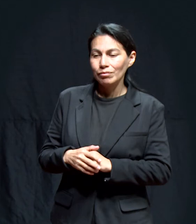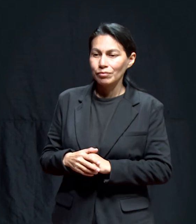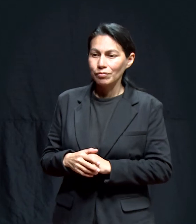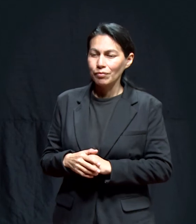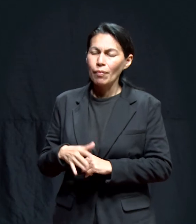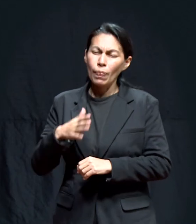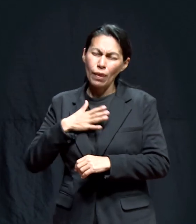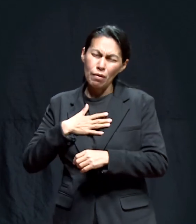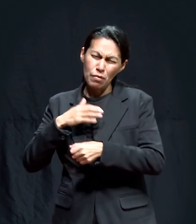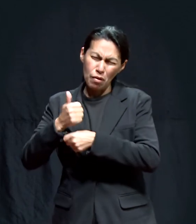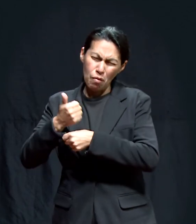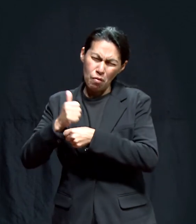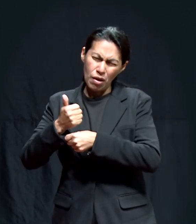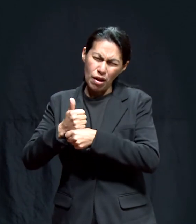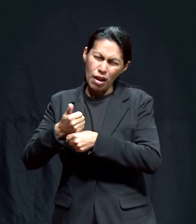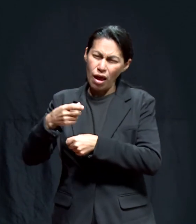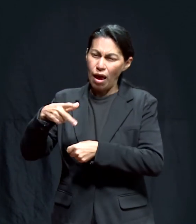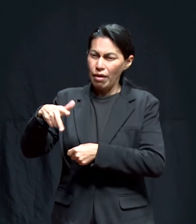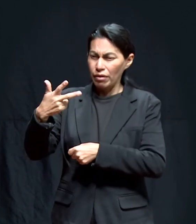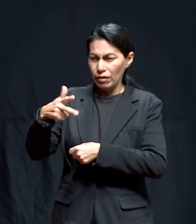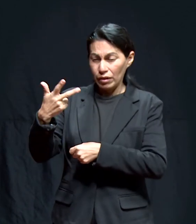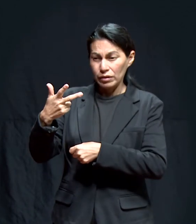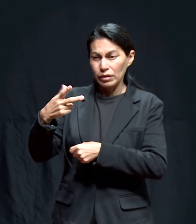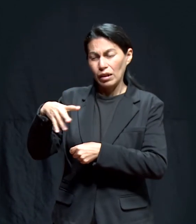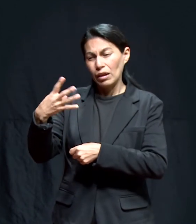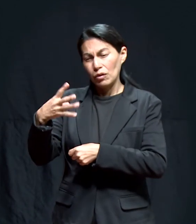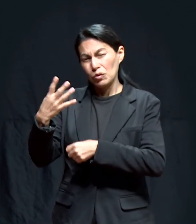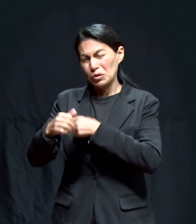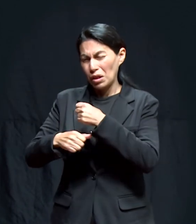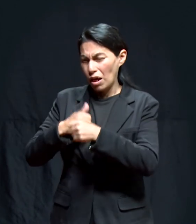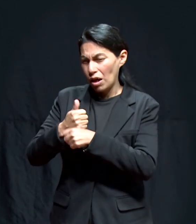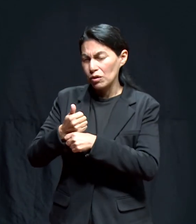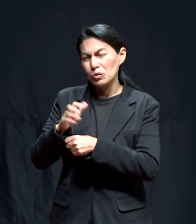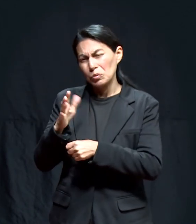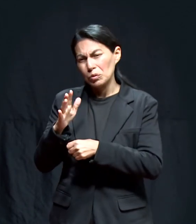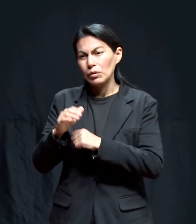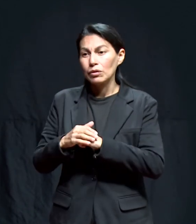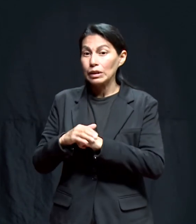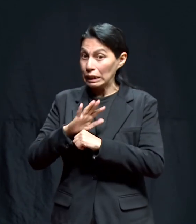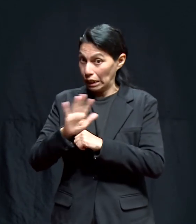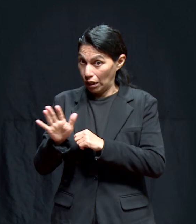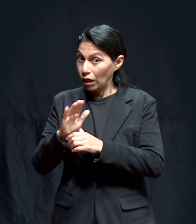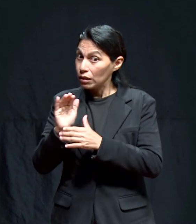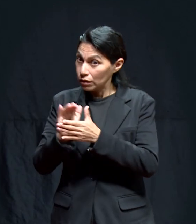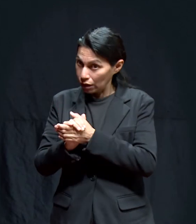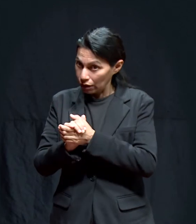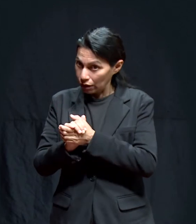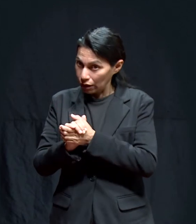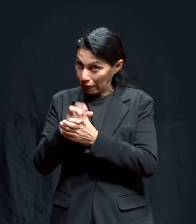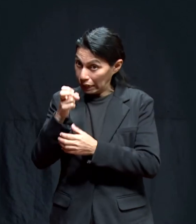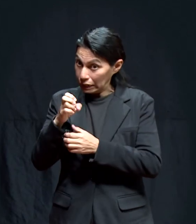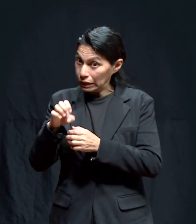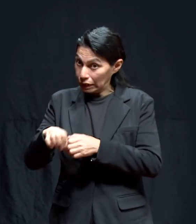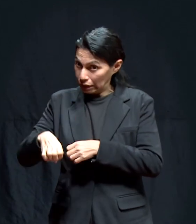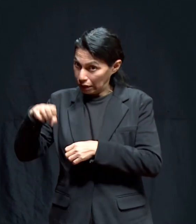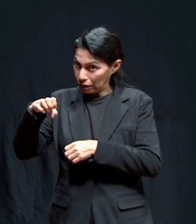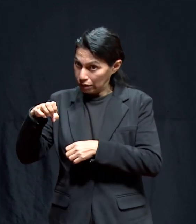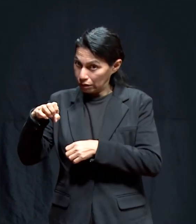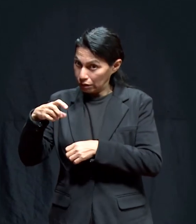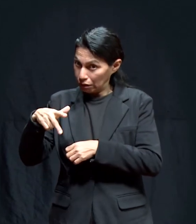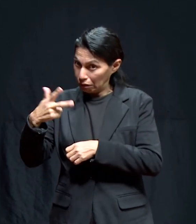Mi abuela, de unos 13, 14 años, ya estaba casada a esa edad,